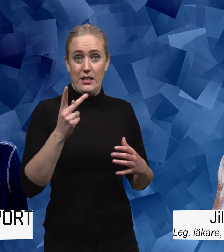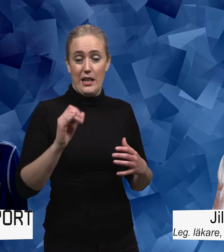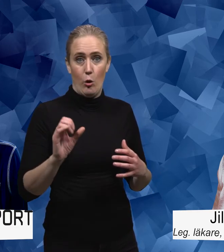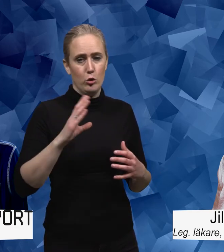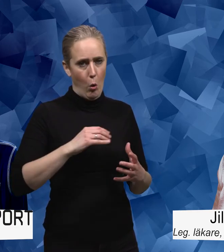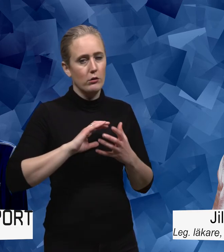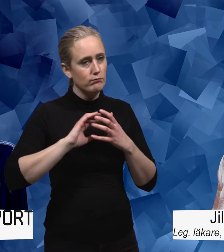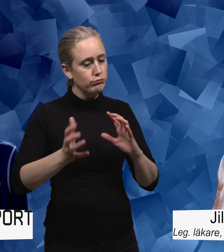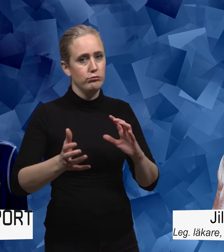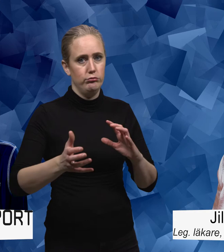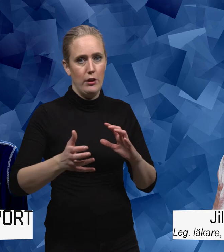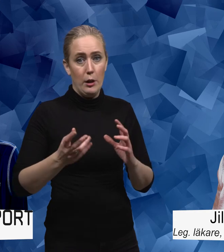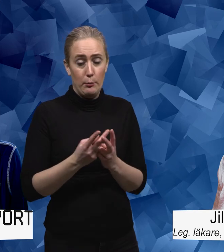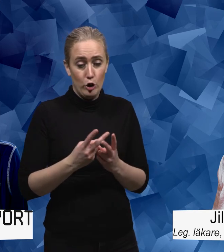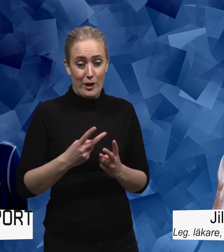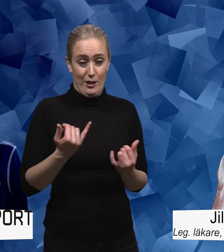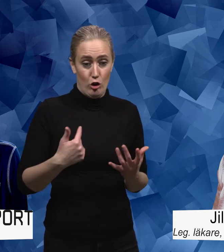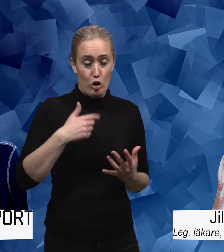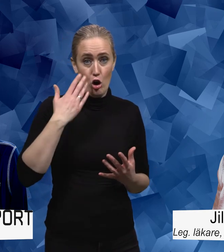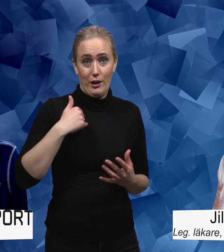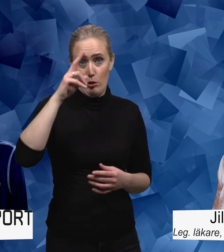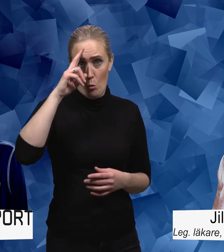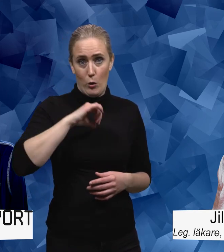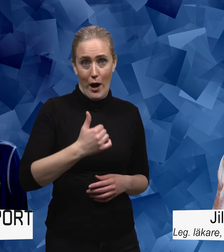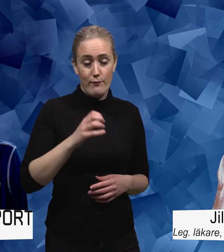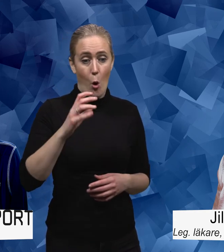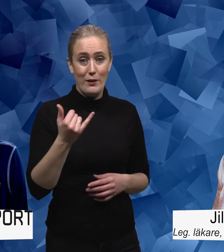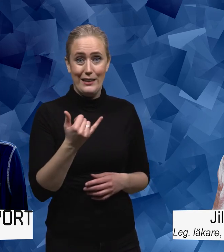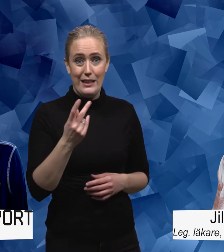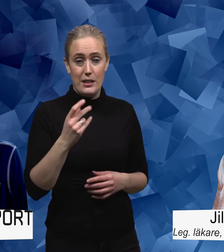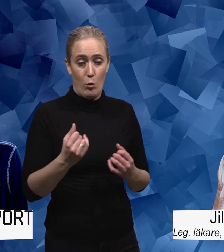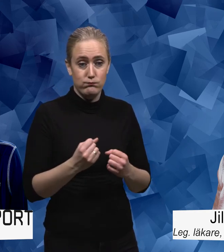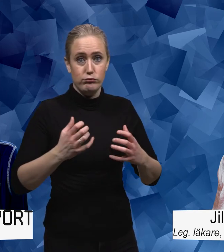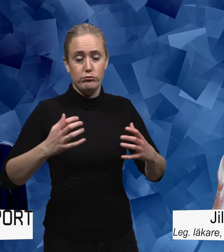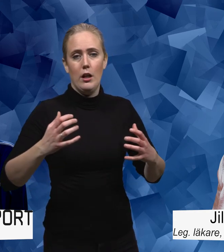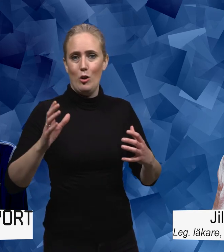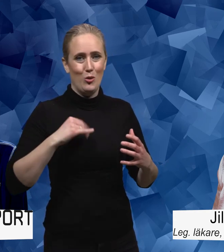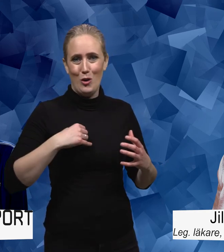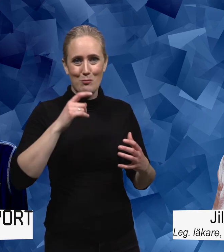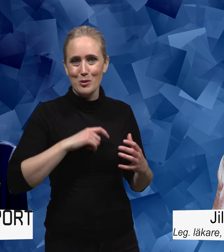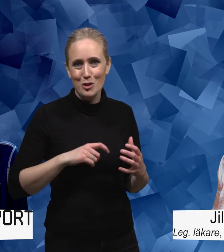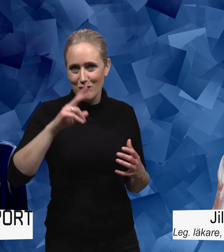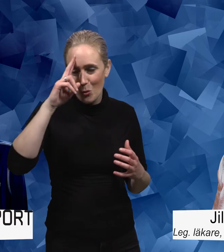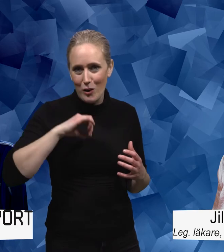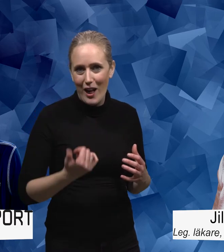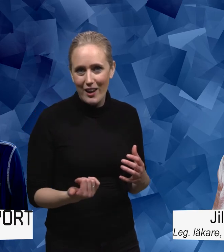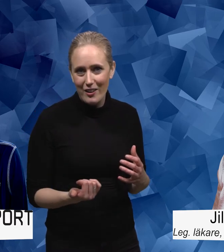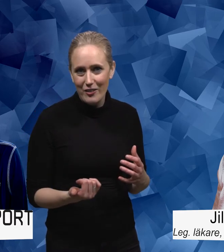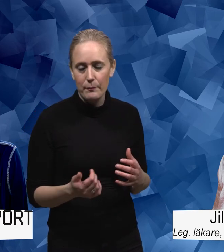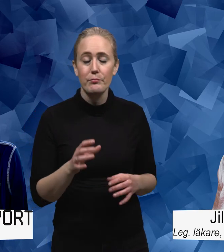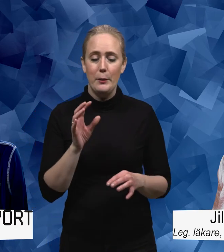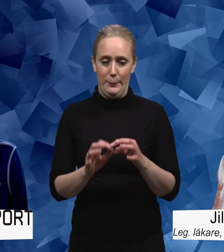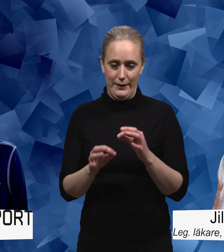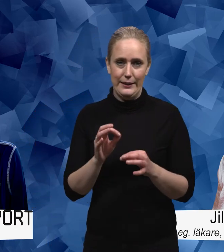kan vara skillnader mellan att kunna gå på toaletten själv eller inte Ja, precis så och då är det ju egentligen så är det ju basen så